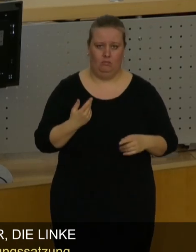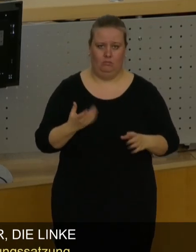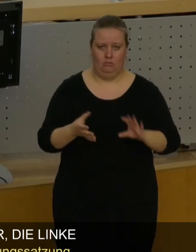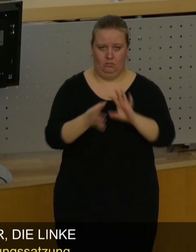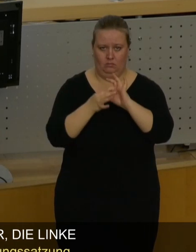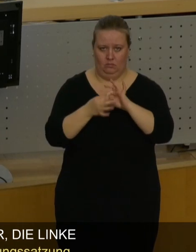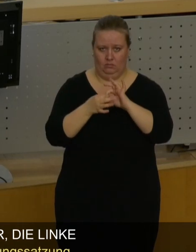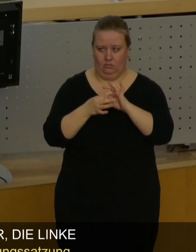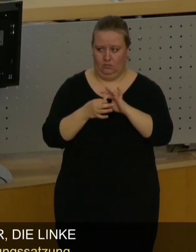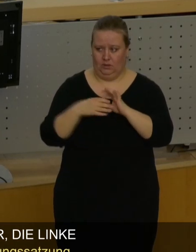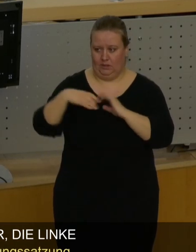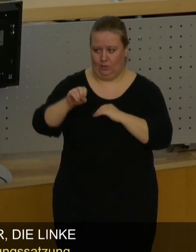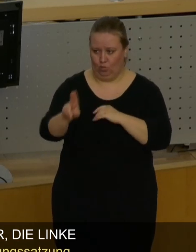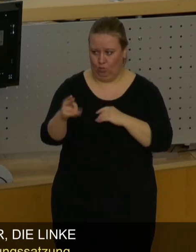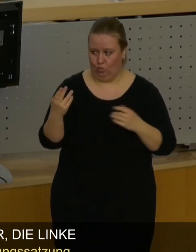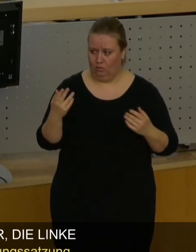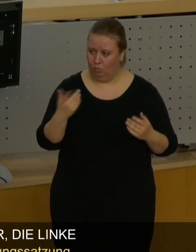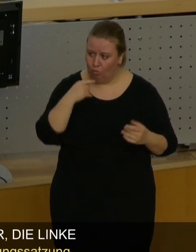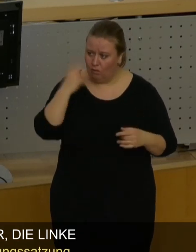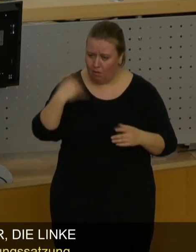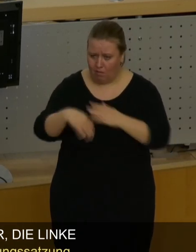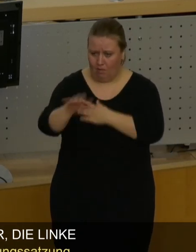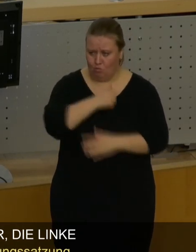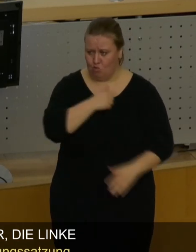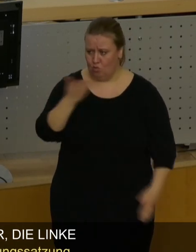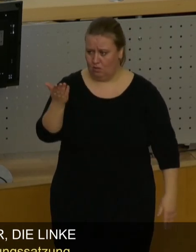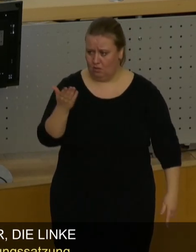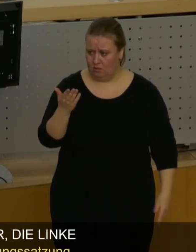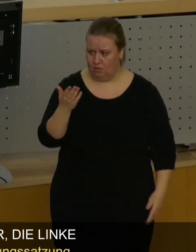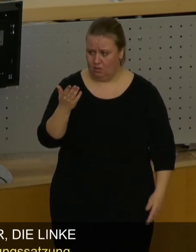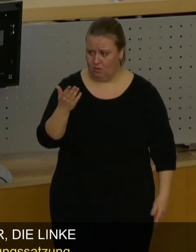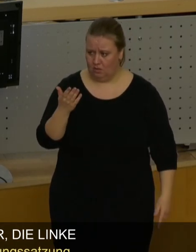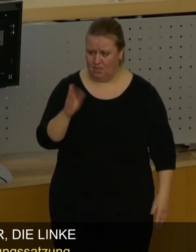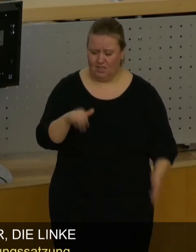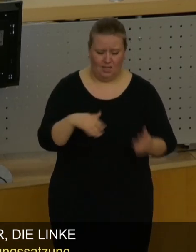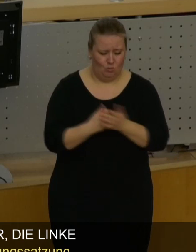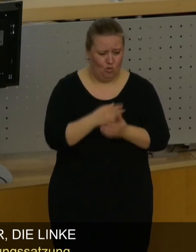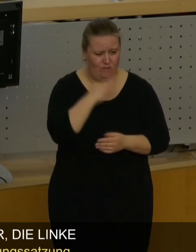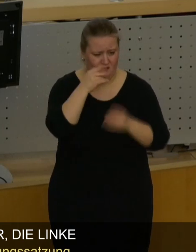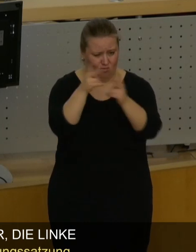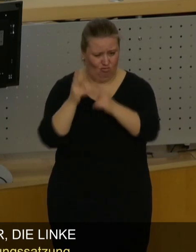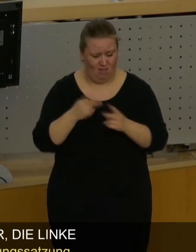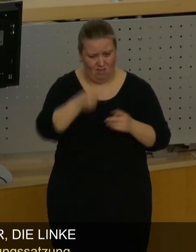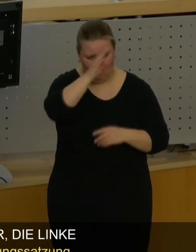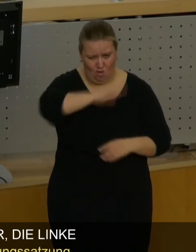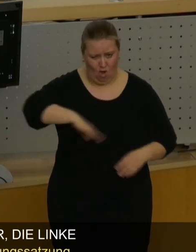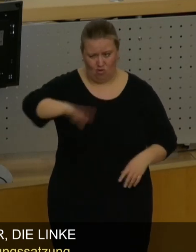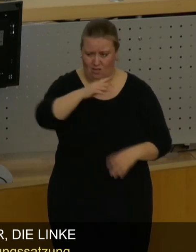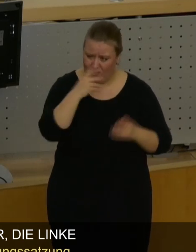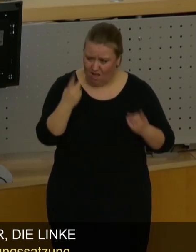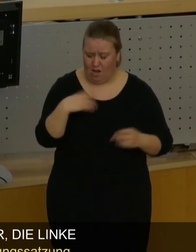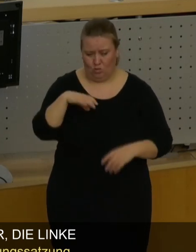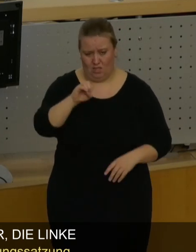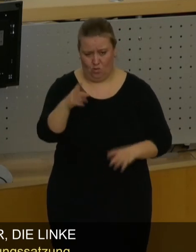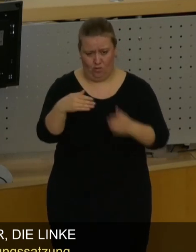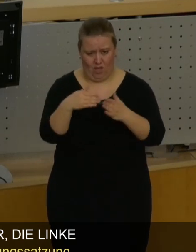CDU sagen. Seien Sie doch etwas mutiger. Es gibt so viele Städte in Deutschland, wo gerade auch die